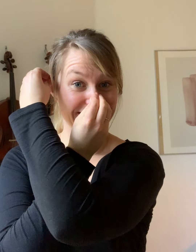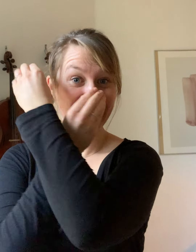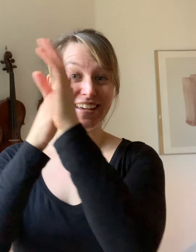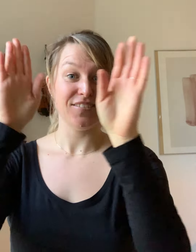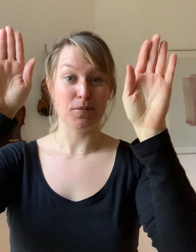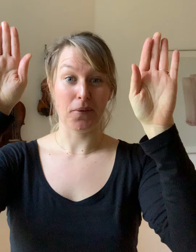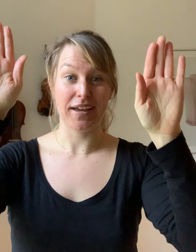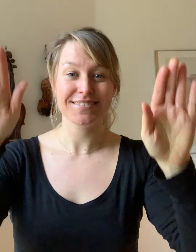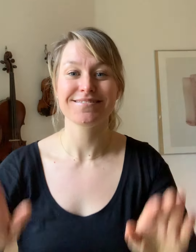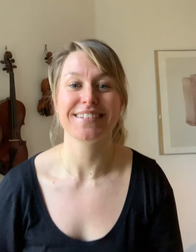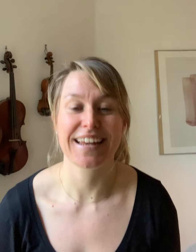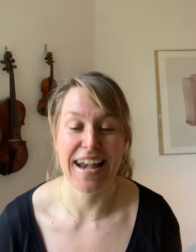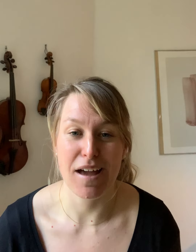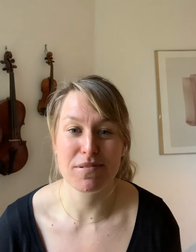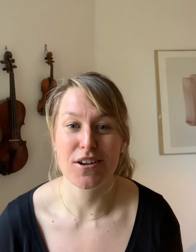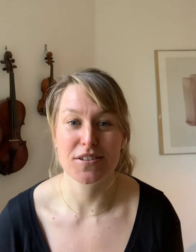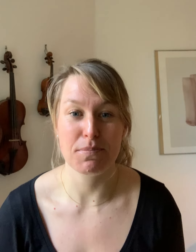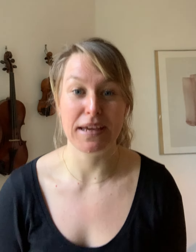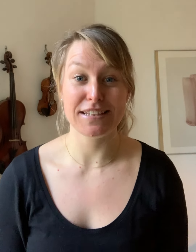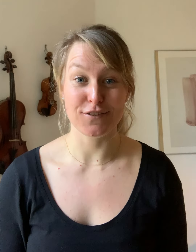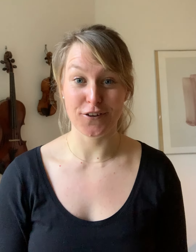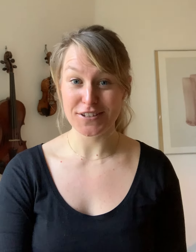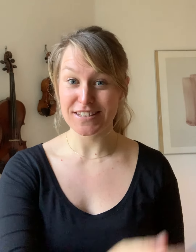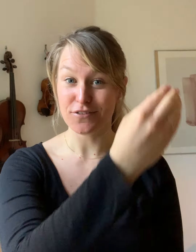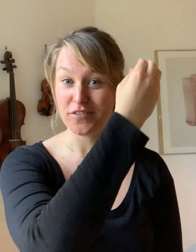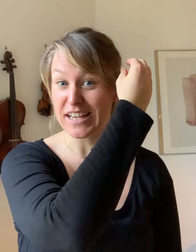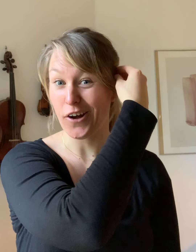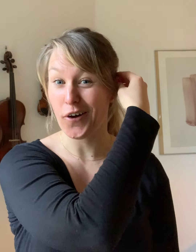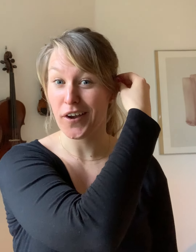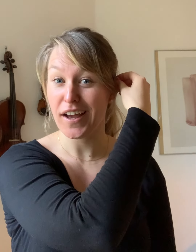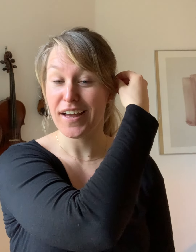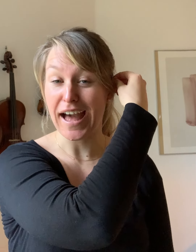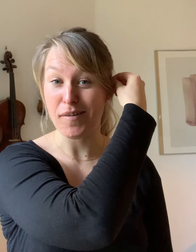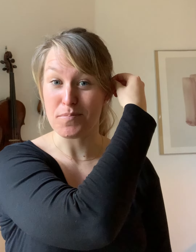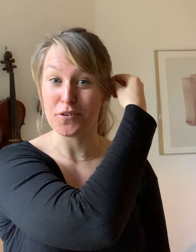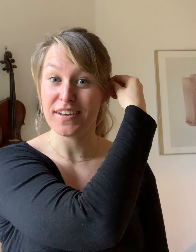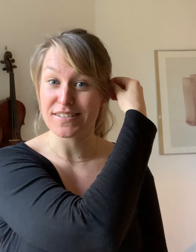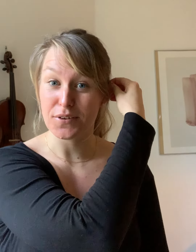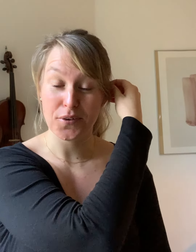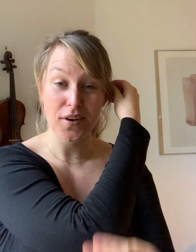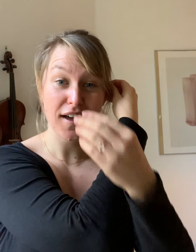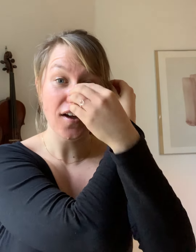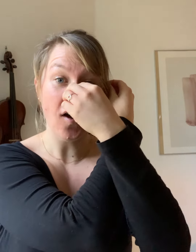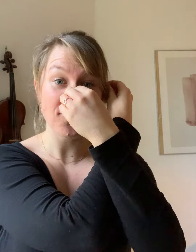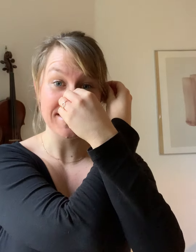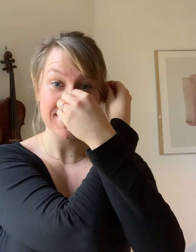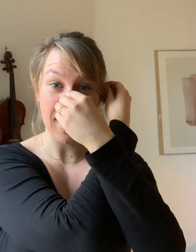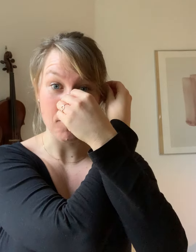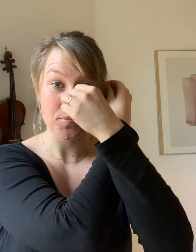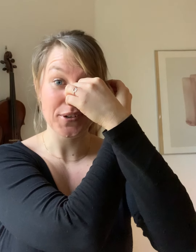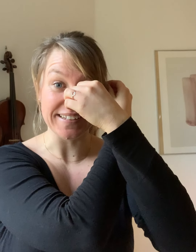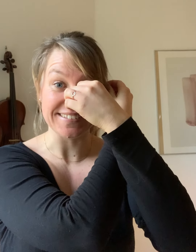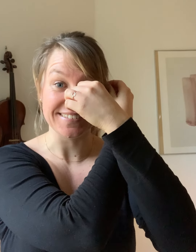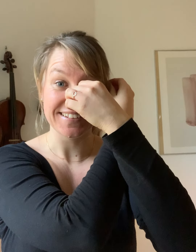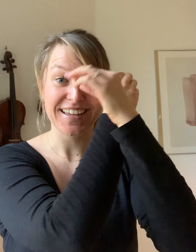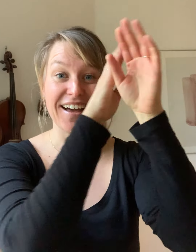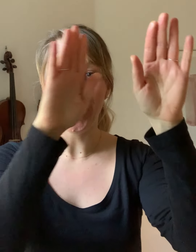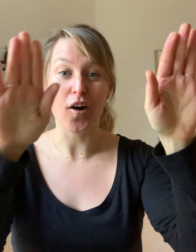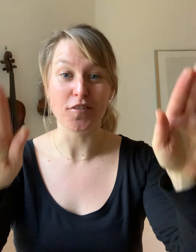Vi prøver igen klappe og tilbage til første, hvor vi tager højre arm på venstre øre. og venstre arm på næsen. Og vi